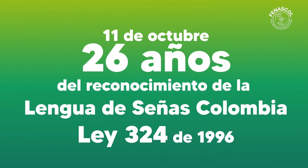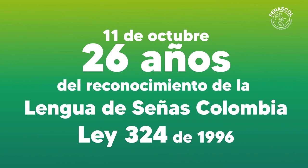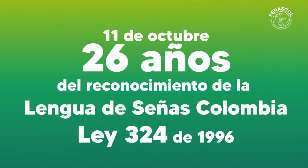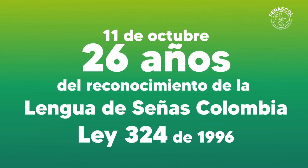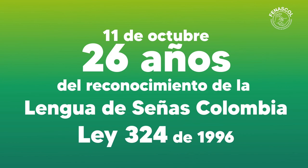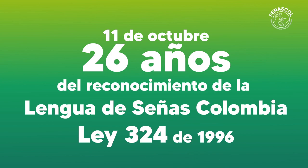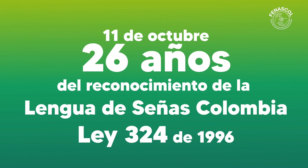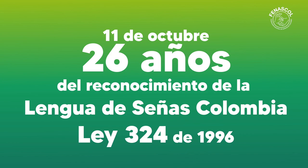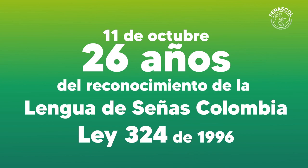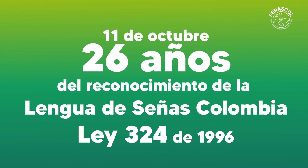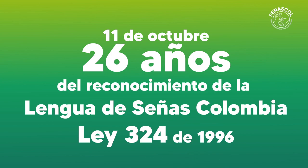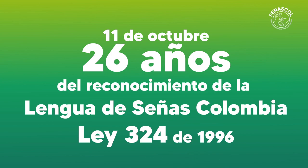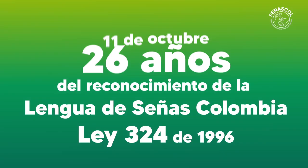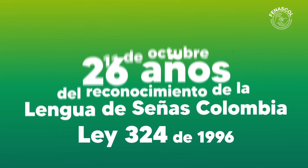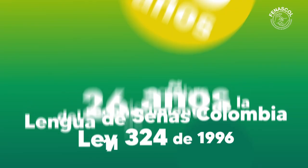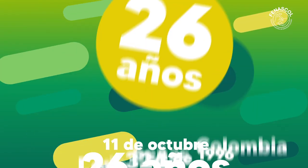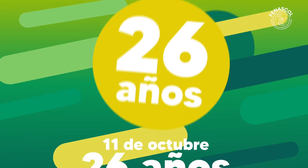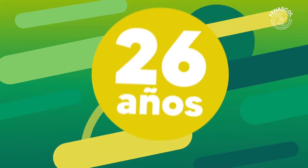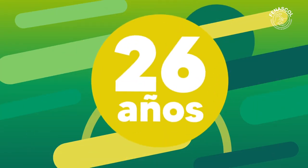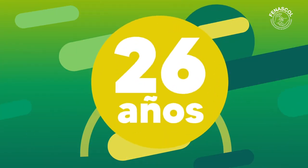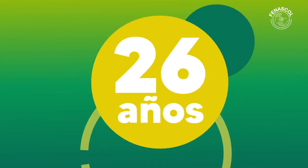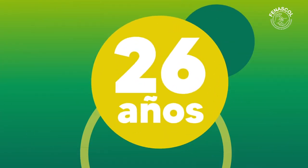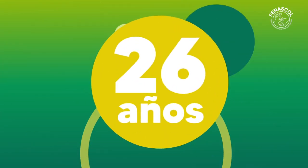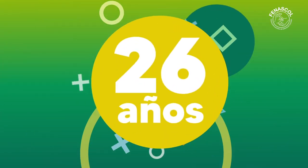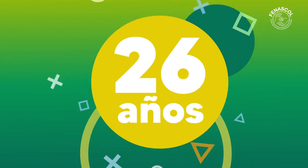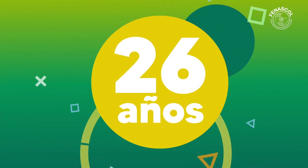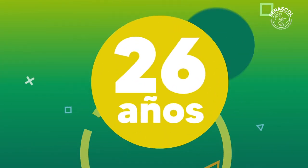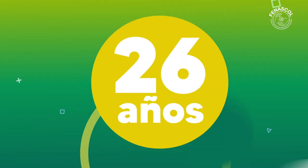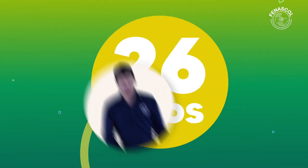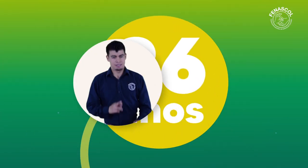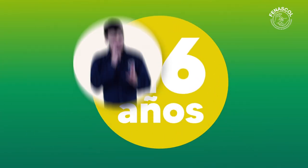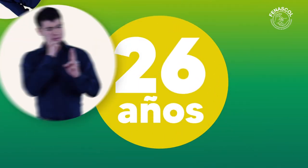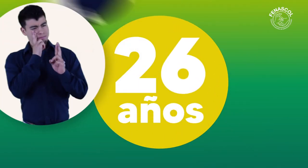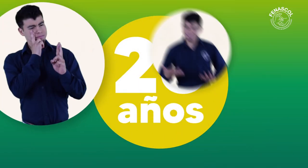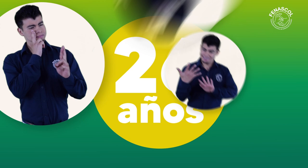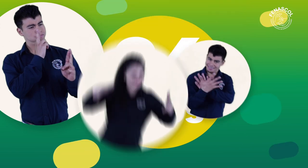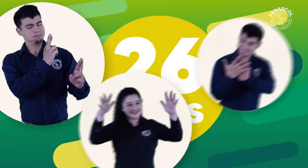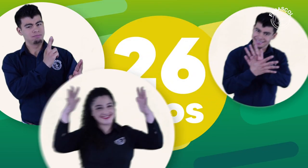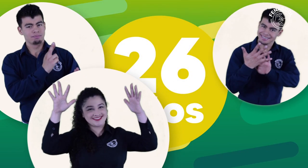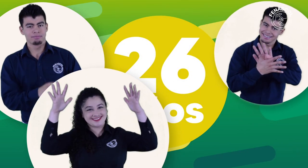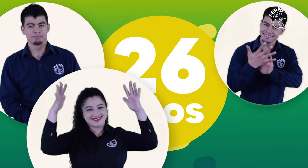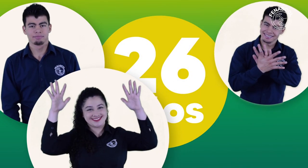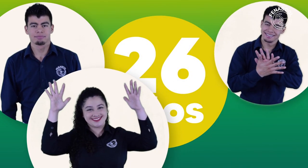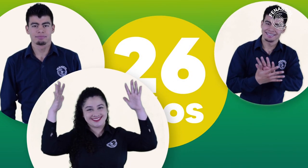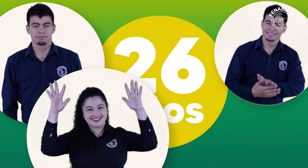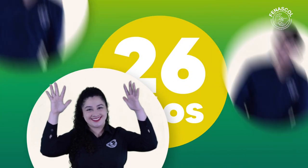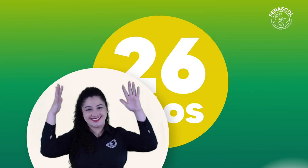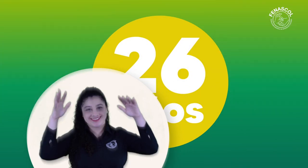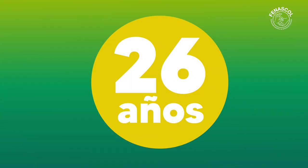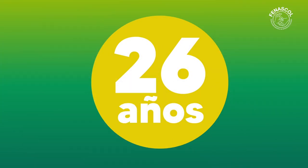1996. 26 años. Reconocimiento. Lengua de señas. Celebración.